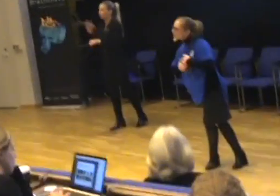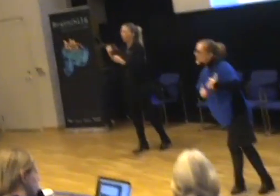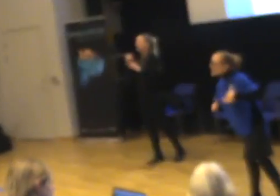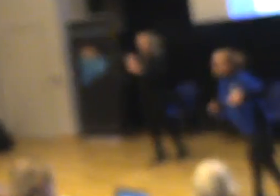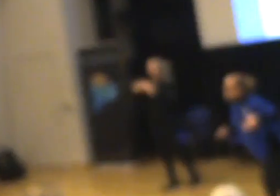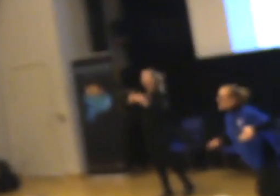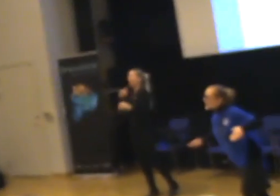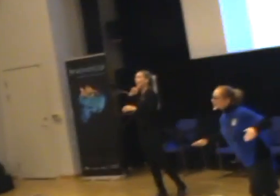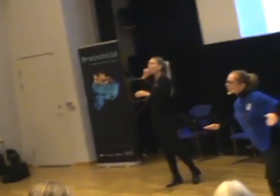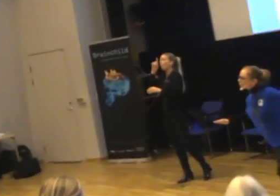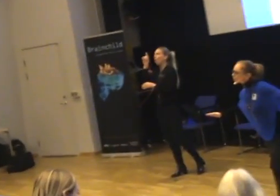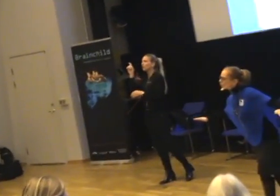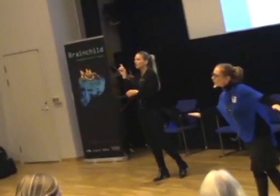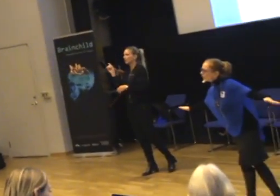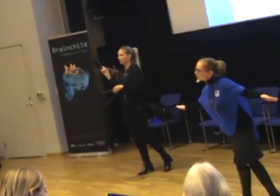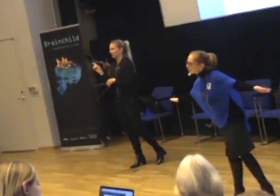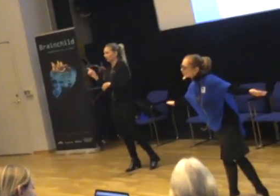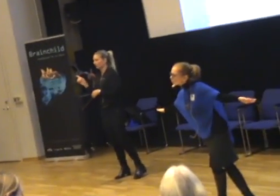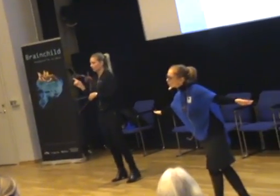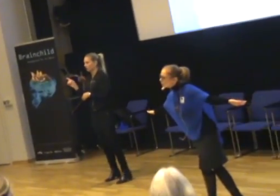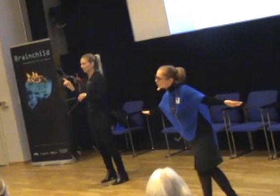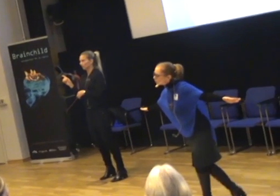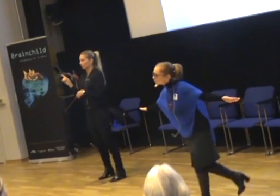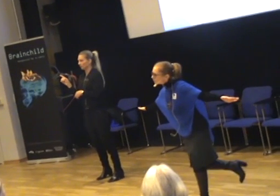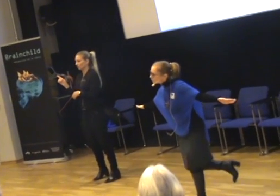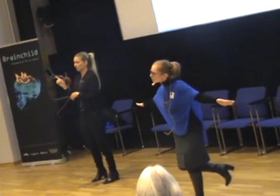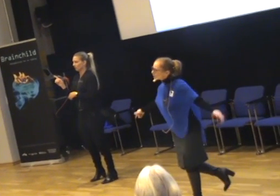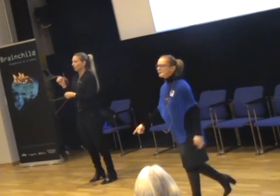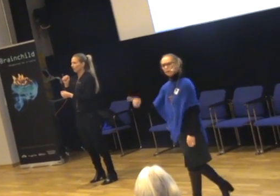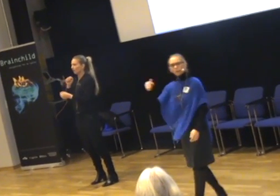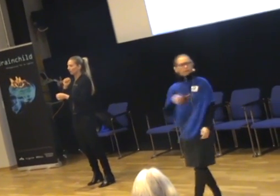långsamt. Och att du tvingar dig själv att hålla kvar dem.